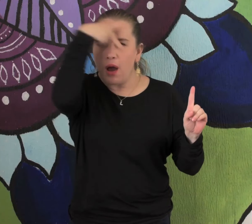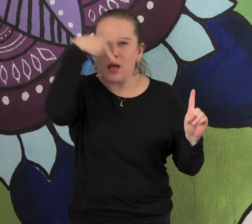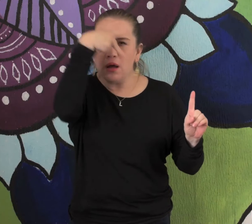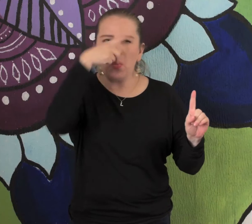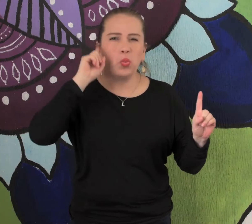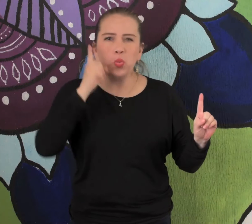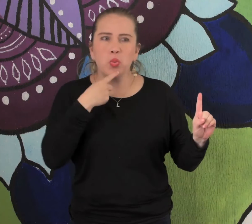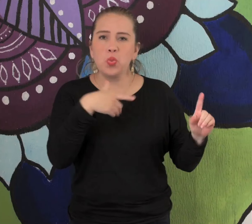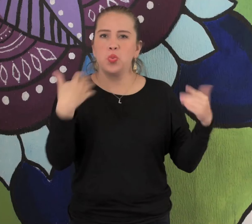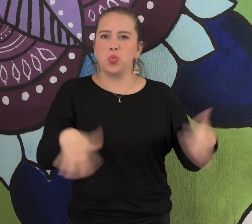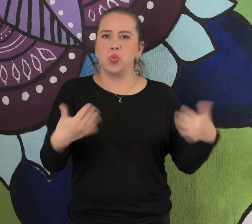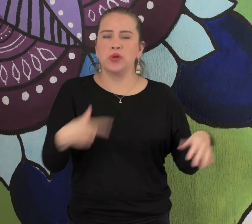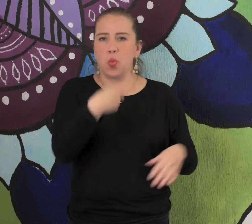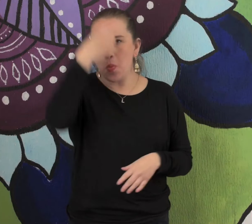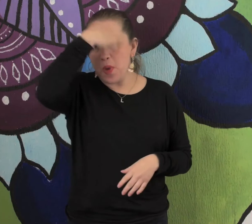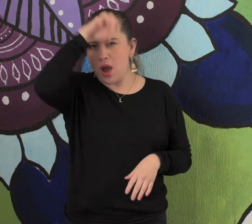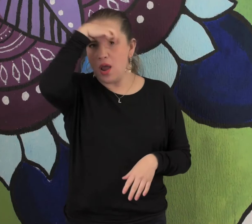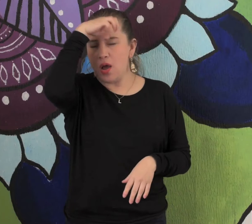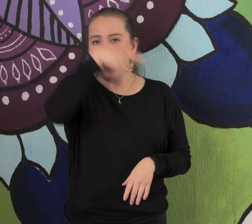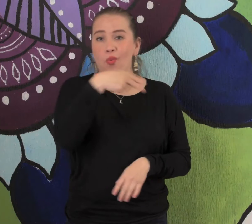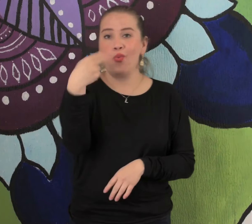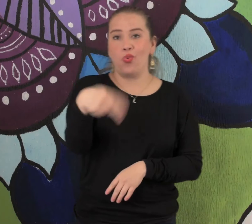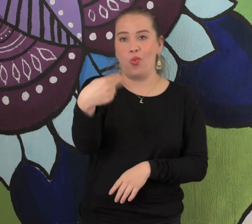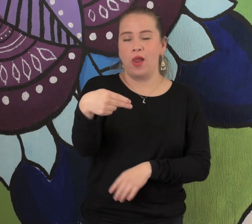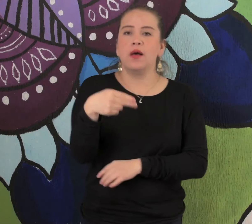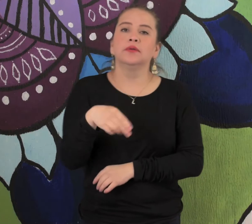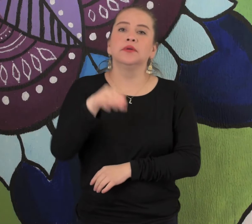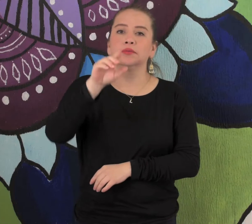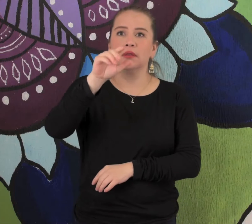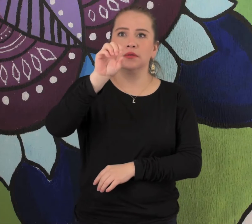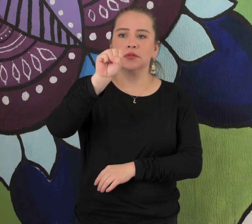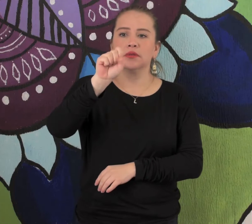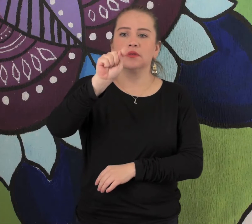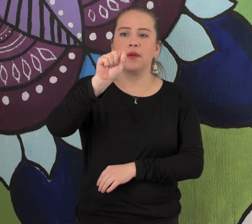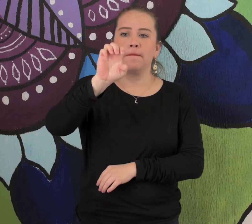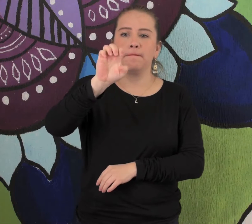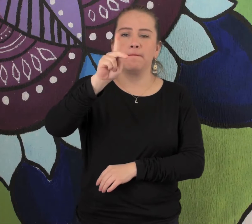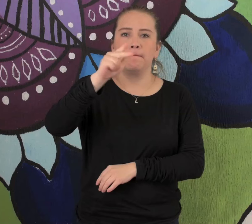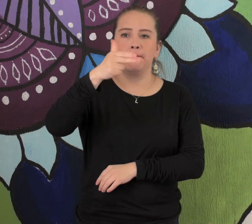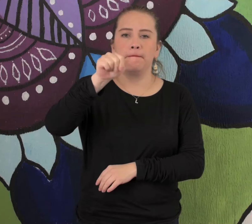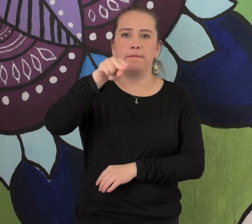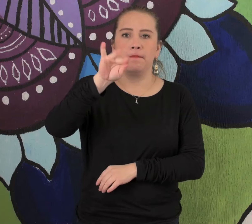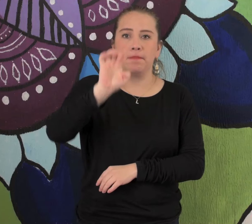Este taller será impartido por una psicóloga sorda con mucha experiencia. Su nombre es